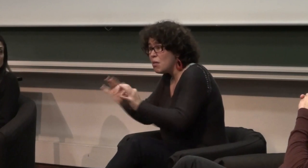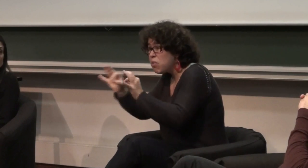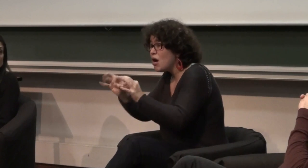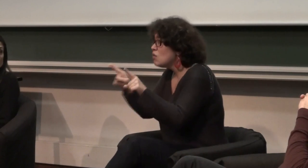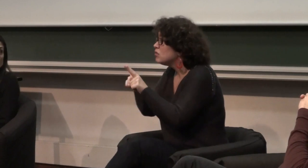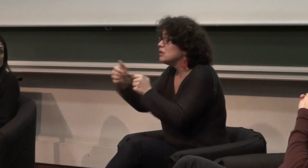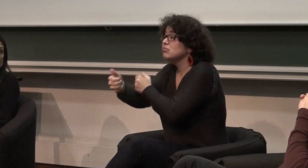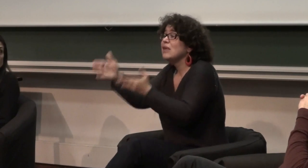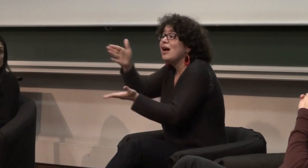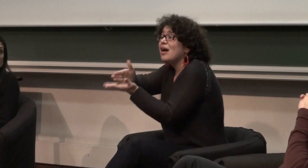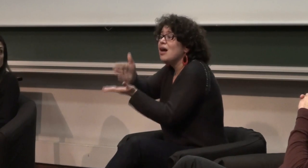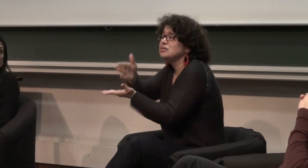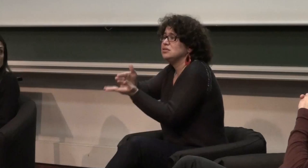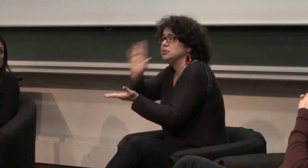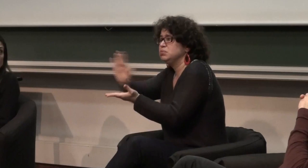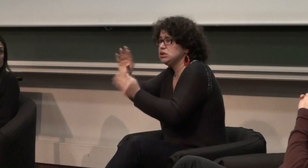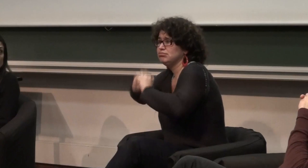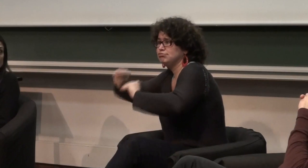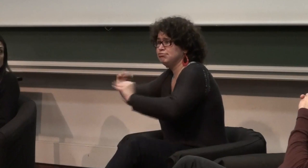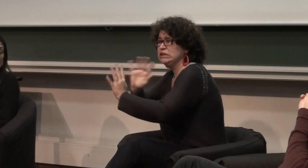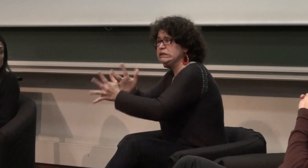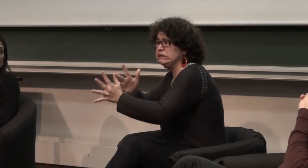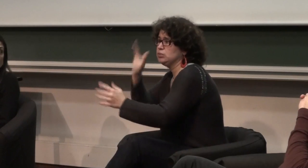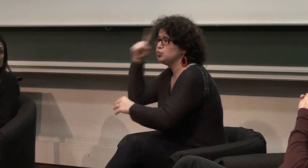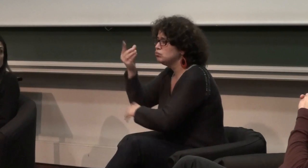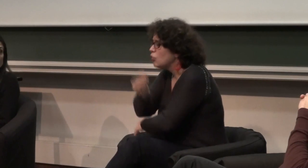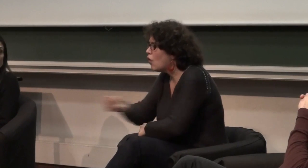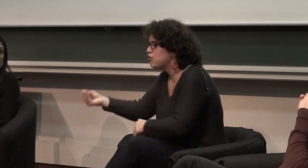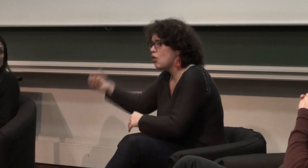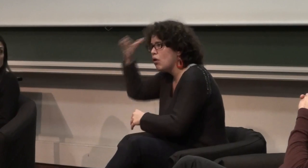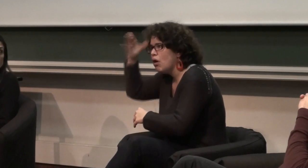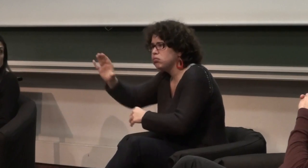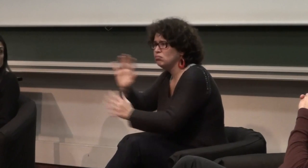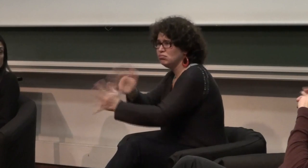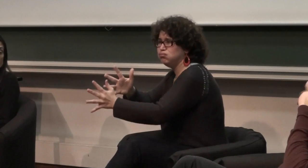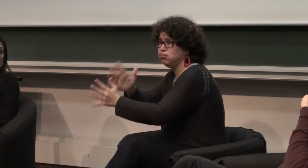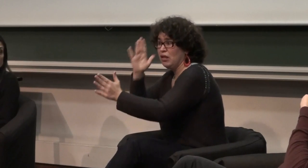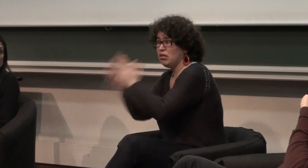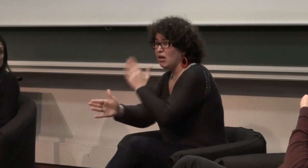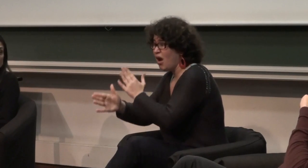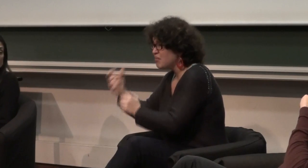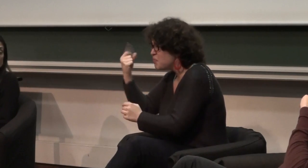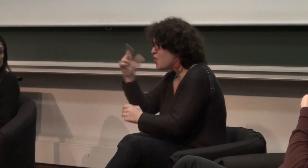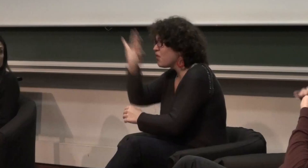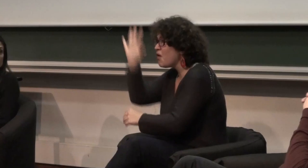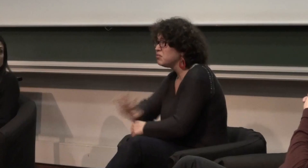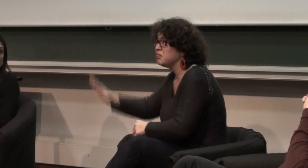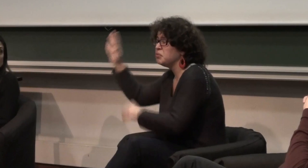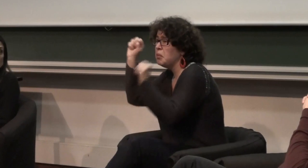payent c'est pas l'état c'est vraiment pour faire un cours de langue des signes parce que les enfants pourraient avoir